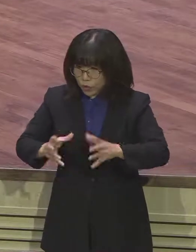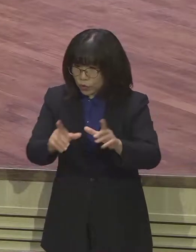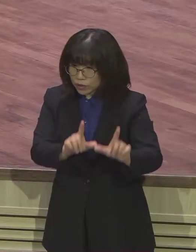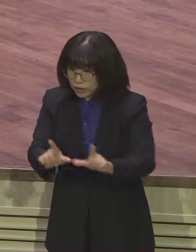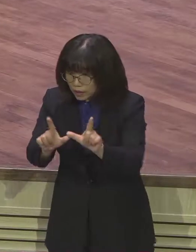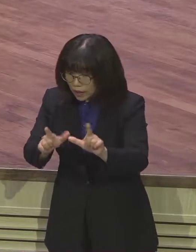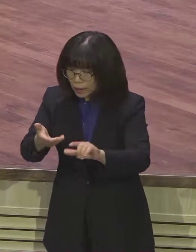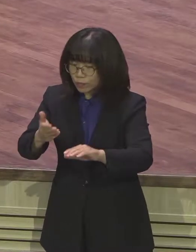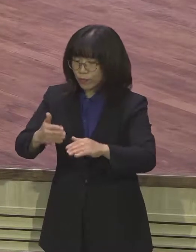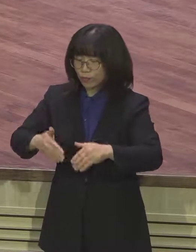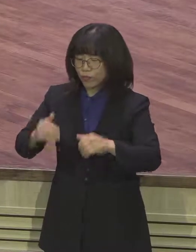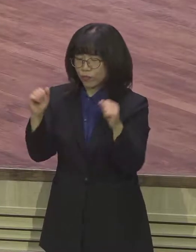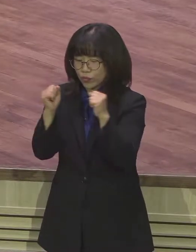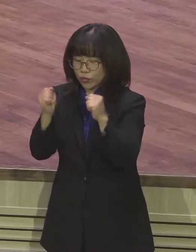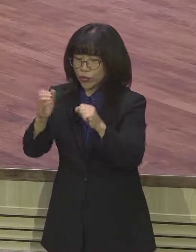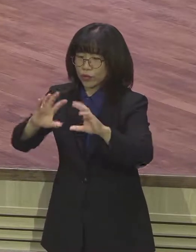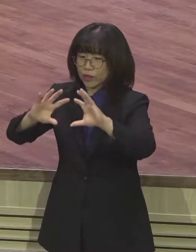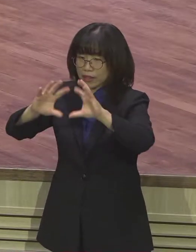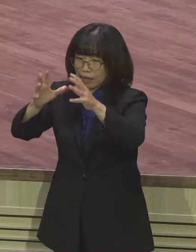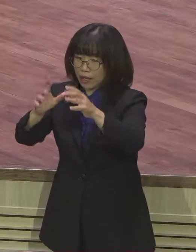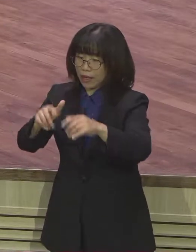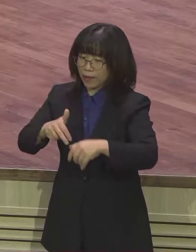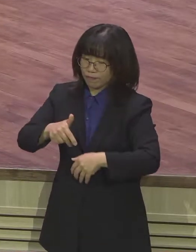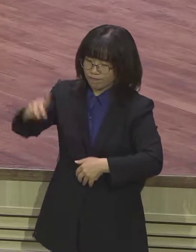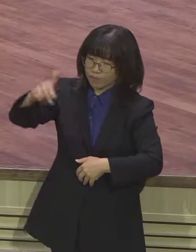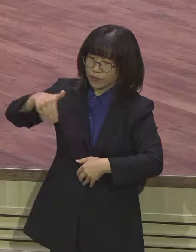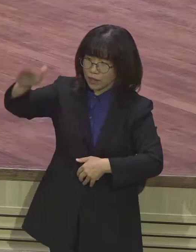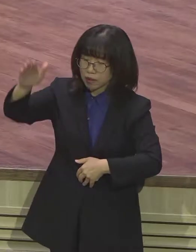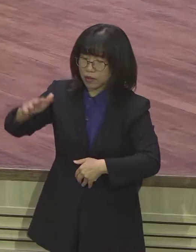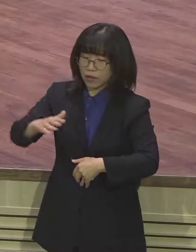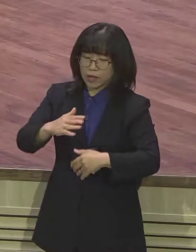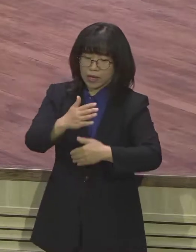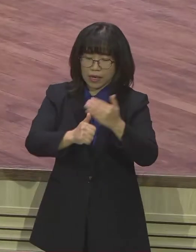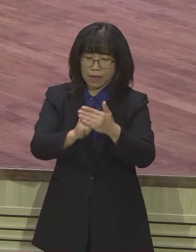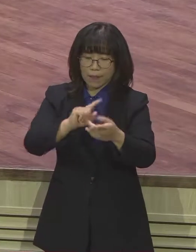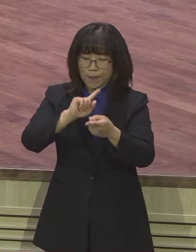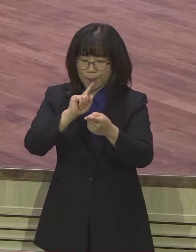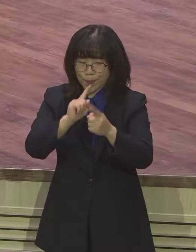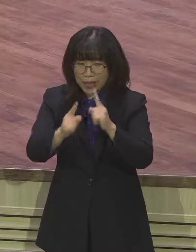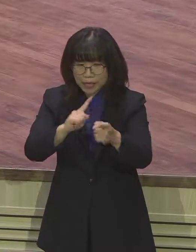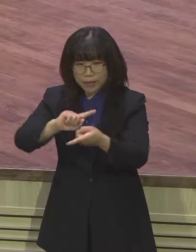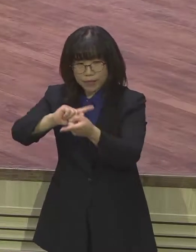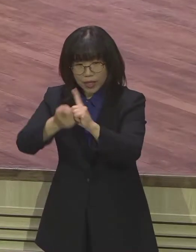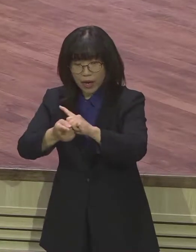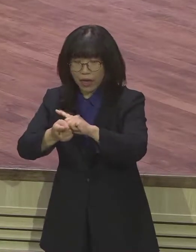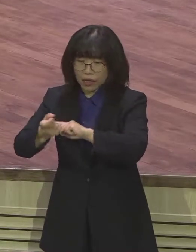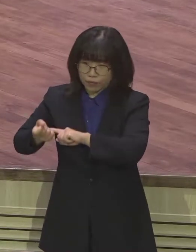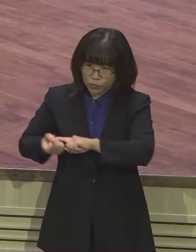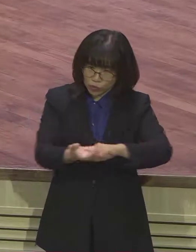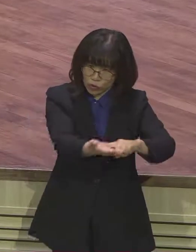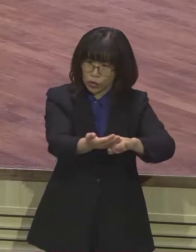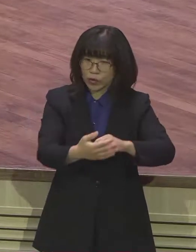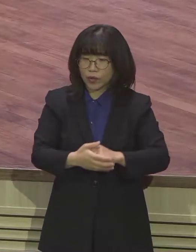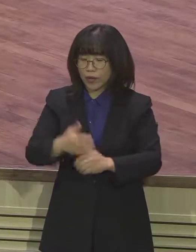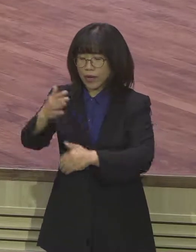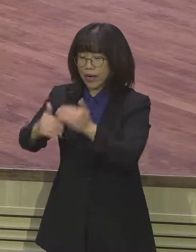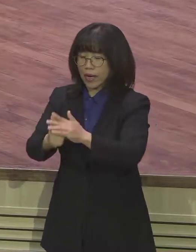담대히 전하게 되었습니다. 따라서 이 아모스라는 본문 자체는 하나님의 심판 이야기를 다루고 있기 때문에 굉장히